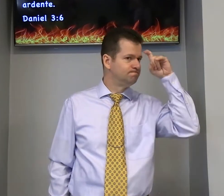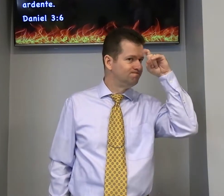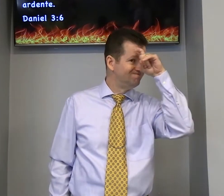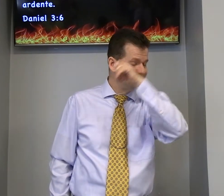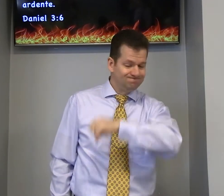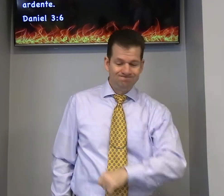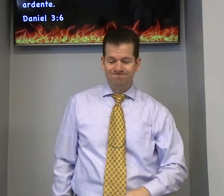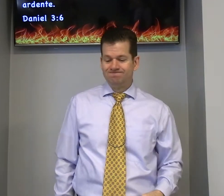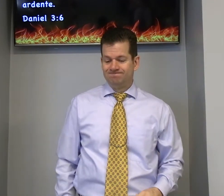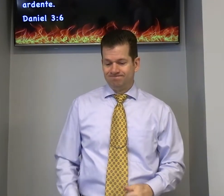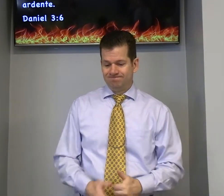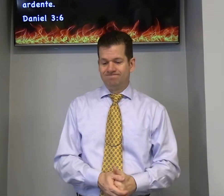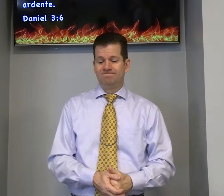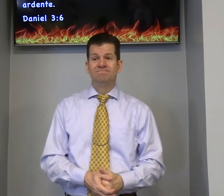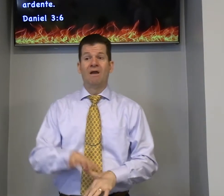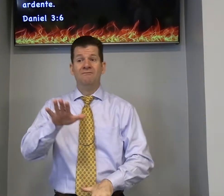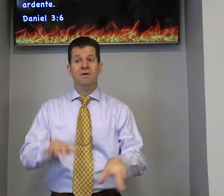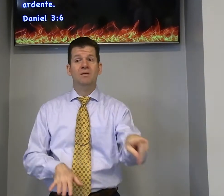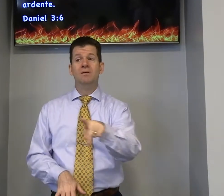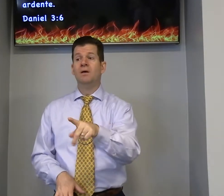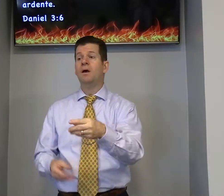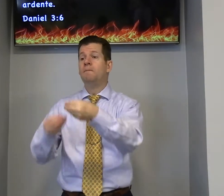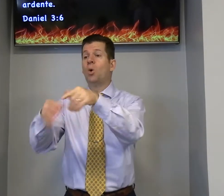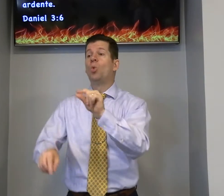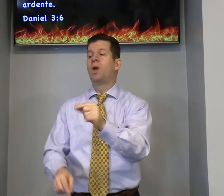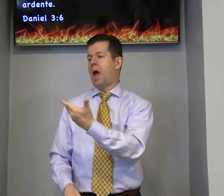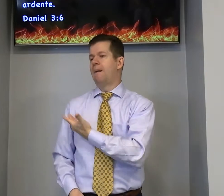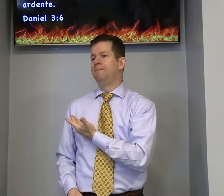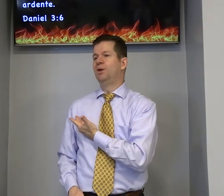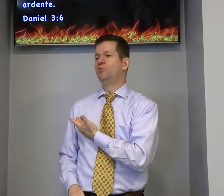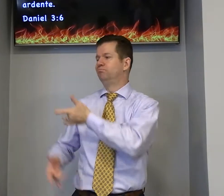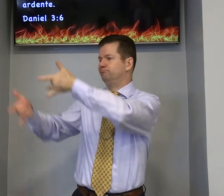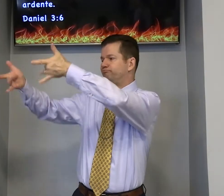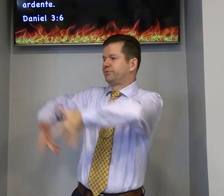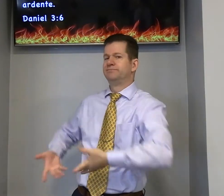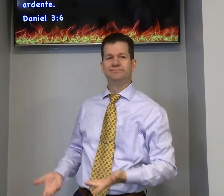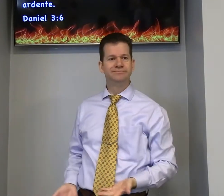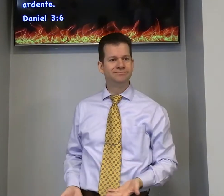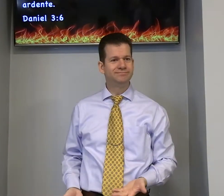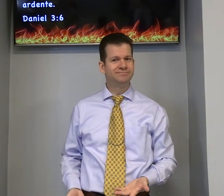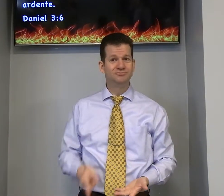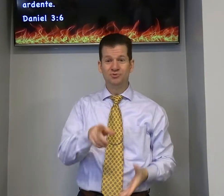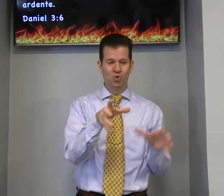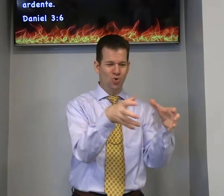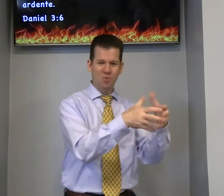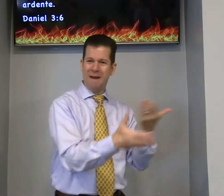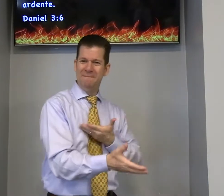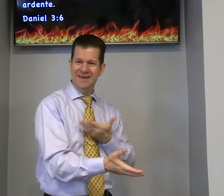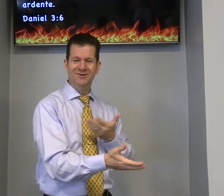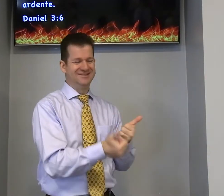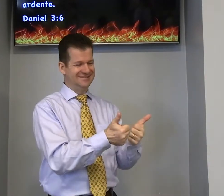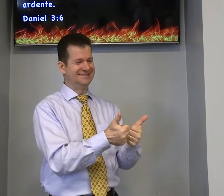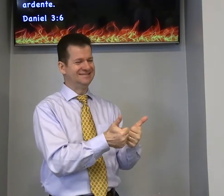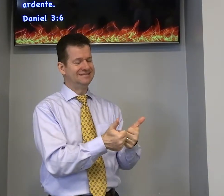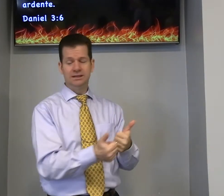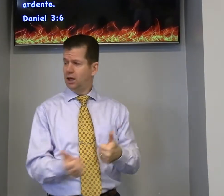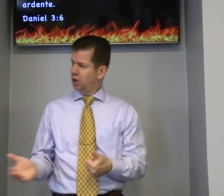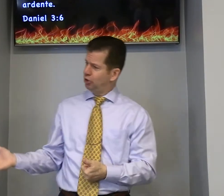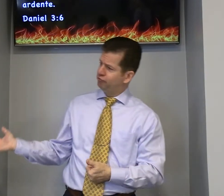e é difícil às vezes você perde amigo um grupo de amigos